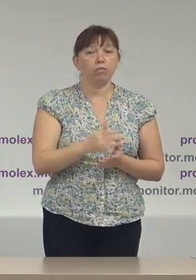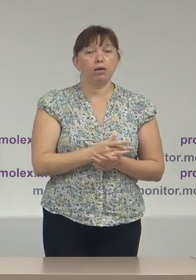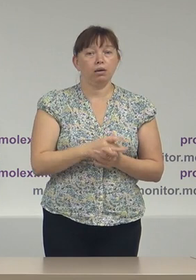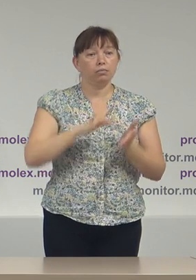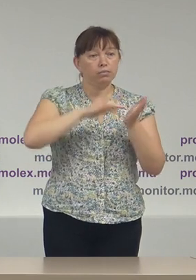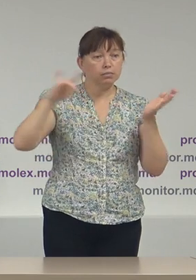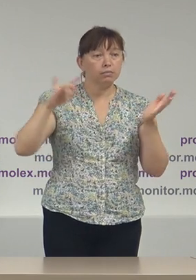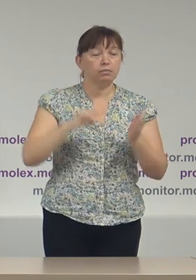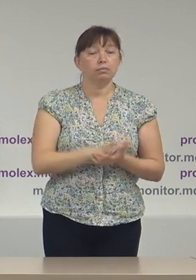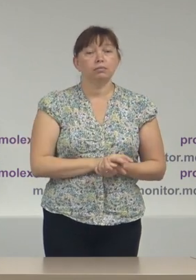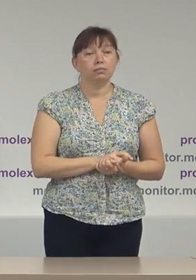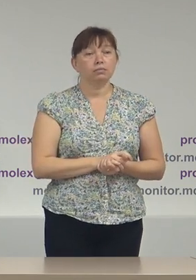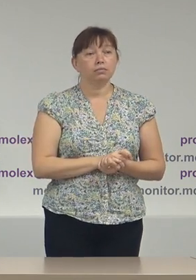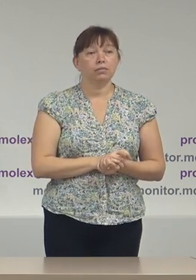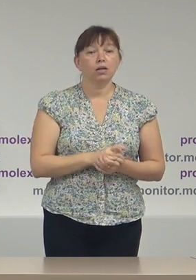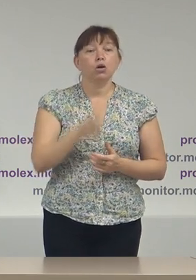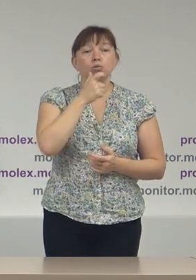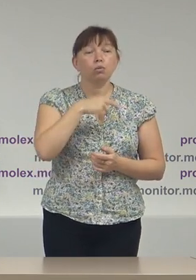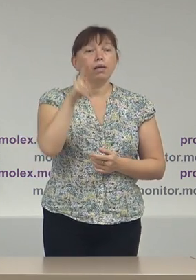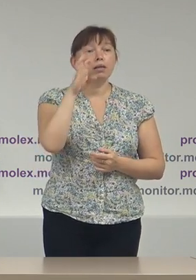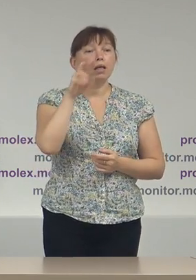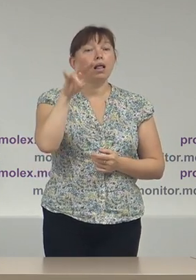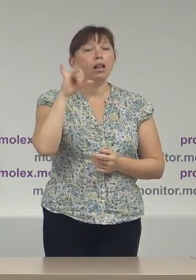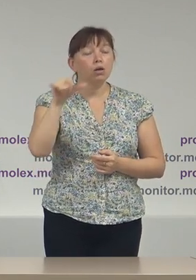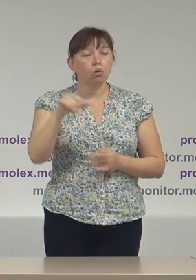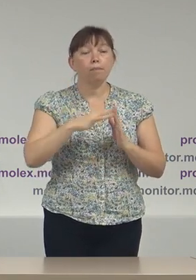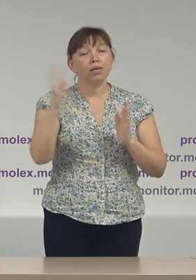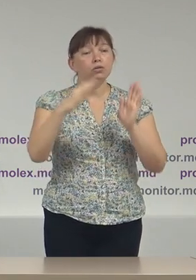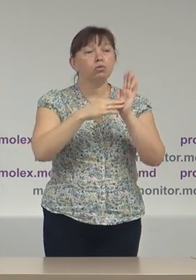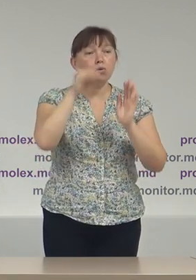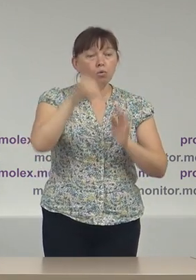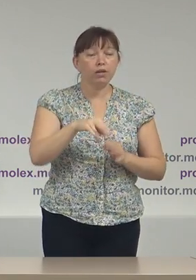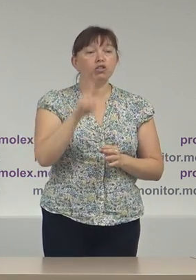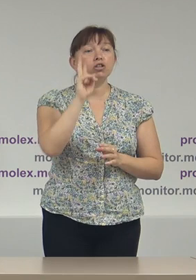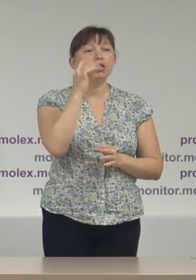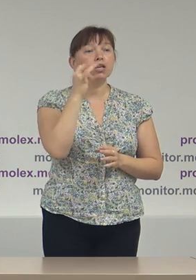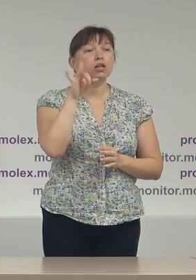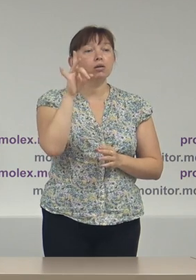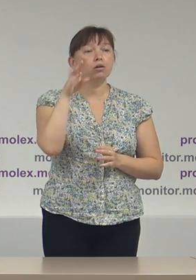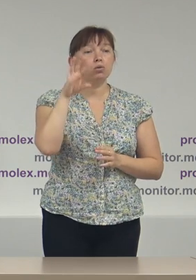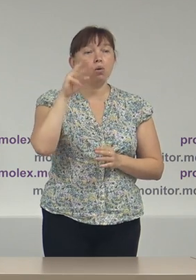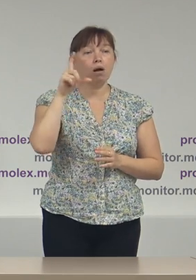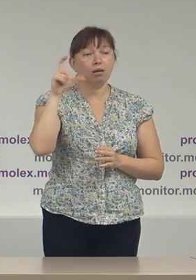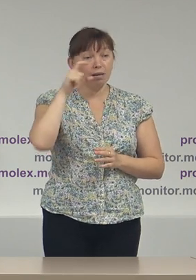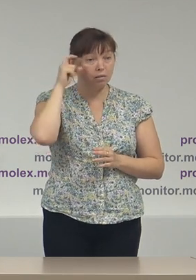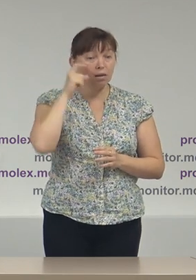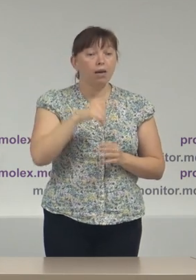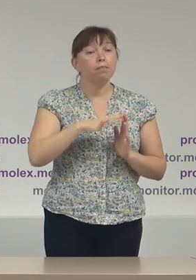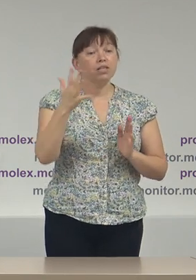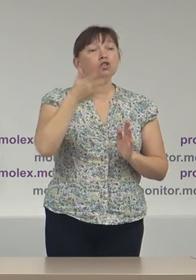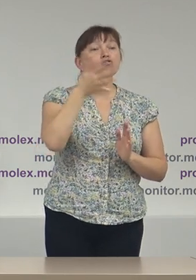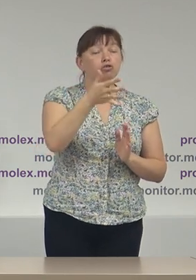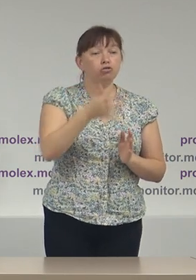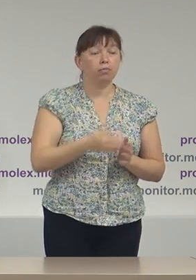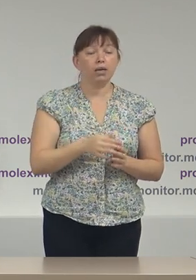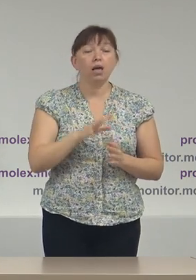neraportați, domnul de liu peste 9.000 și domnul chertuaca peste 5.000 estimați